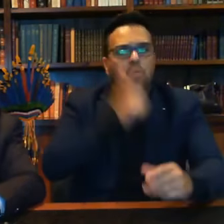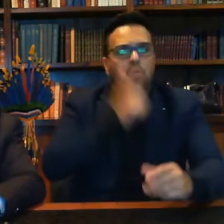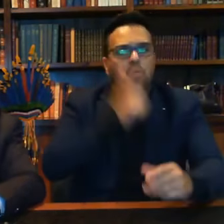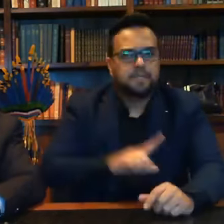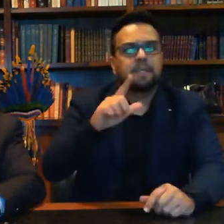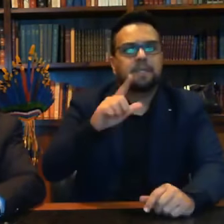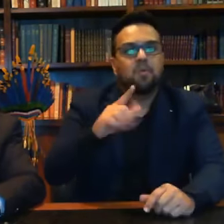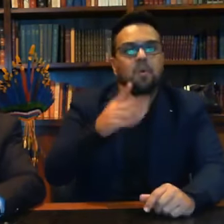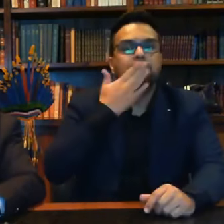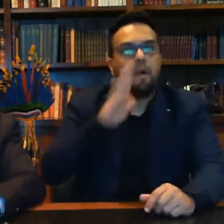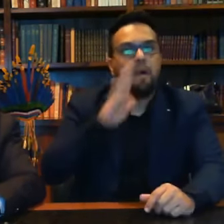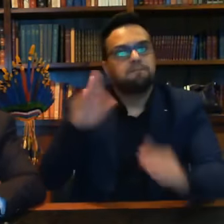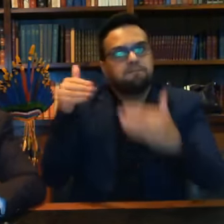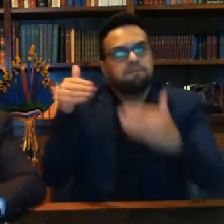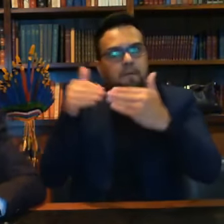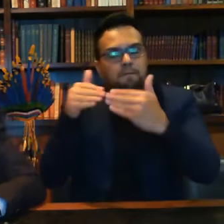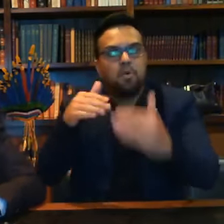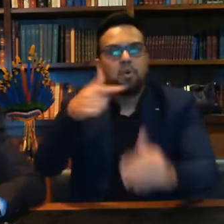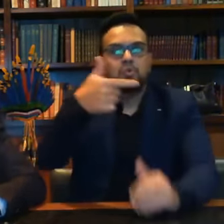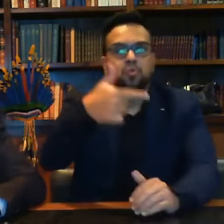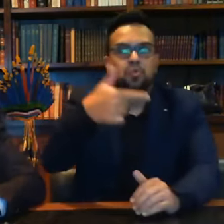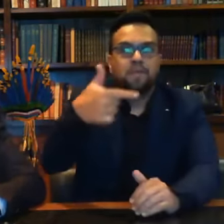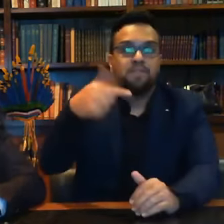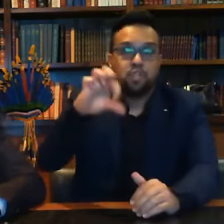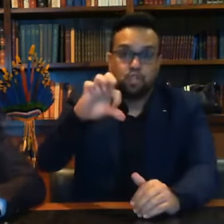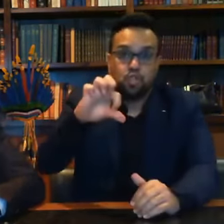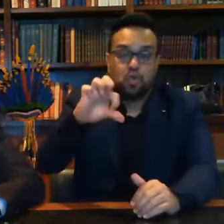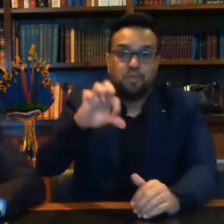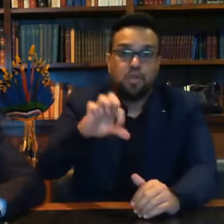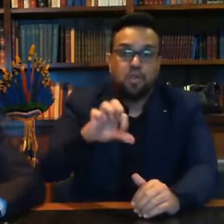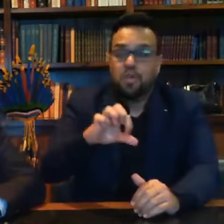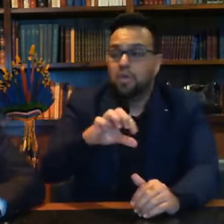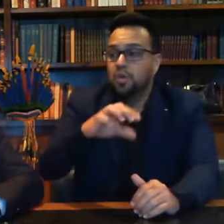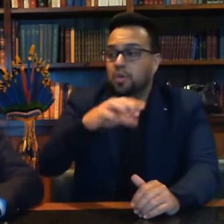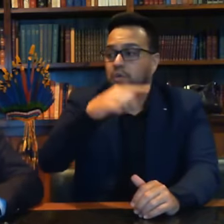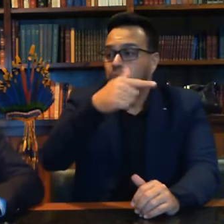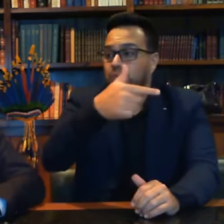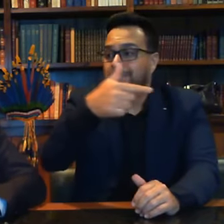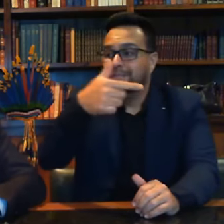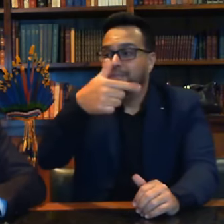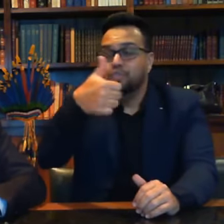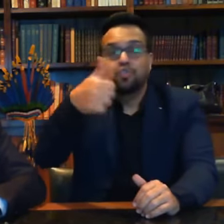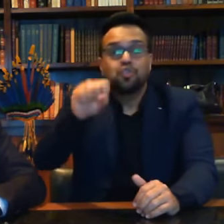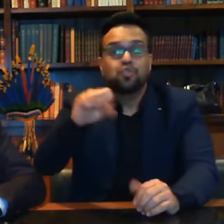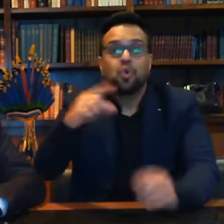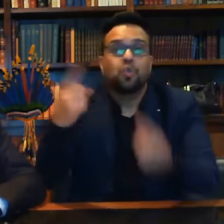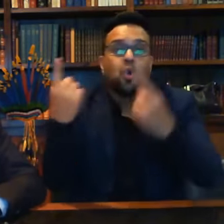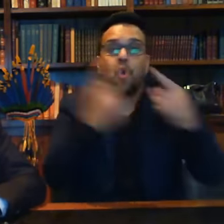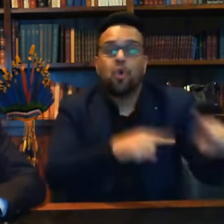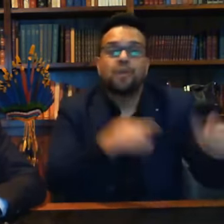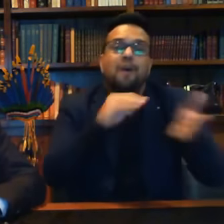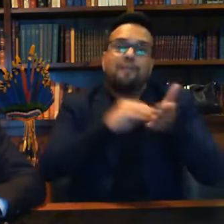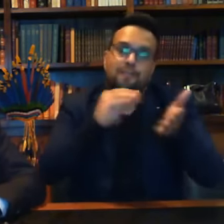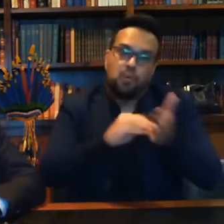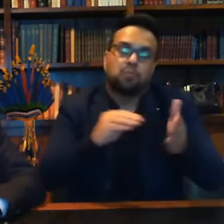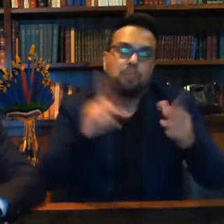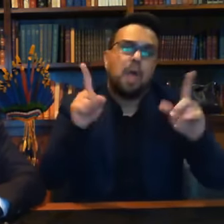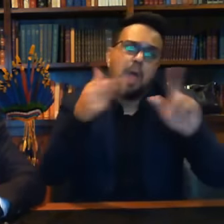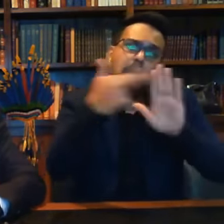favor e 218 contra. Ou seja, ganhou, mas não levou. Faltou coro, regra do jogo,